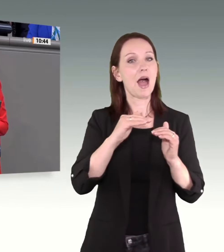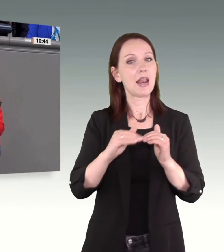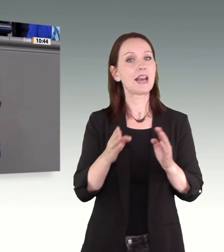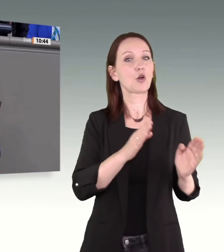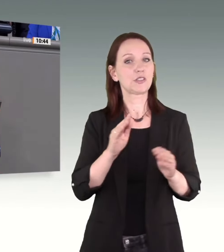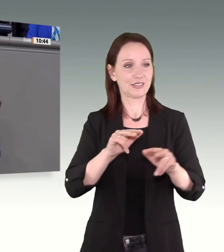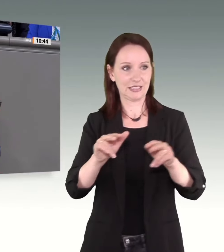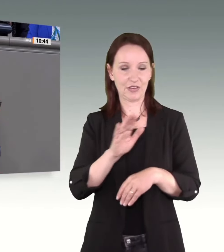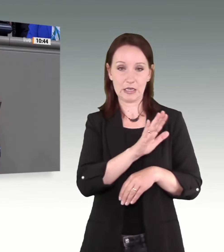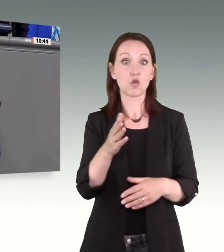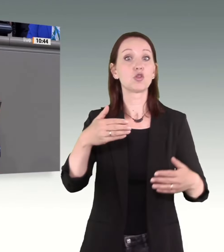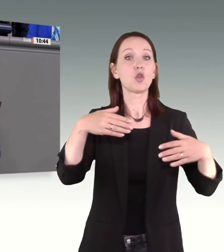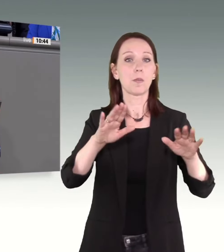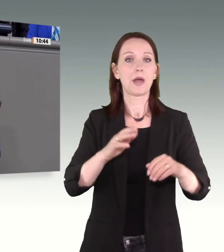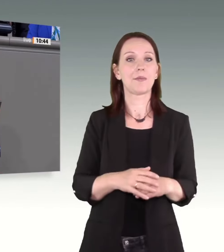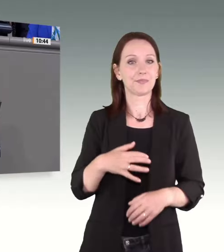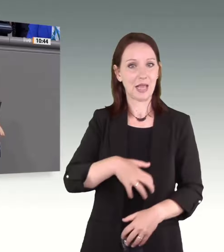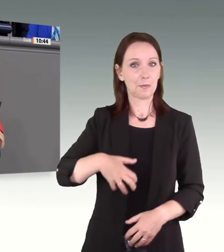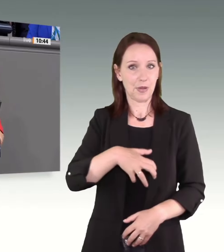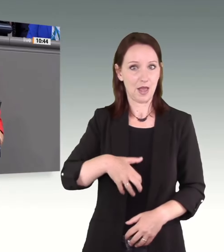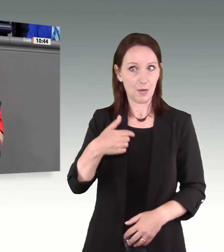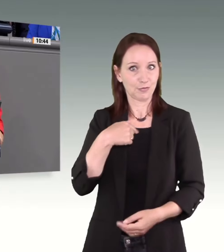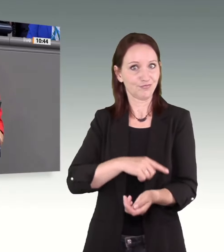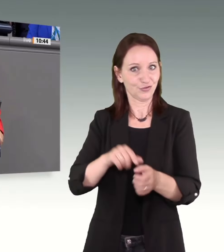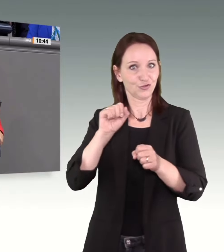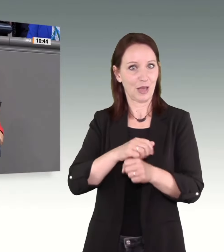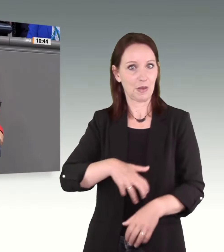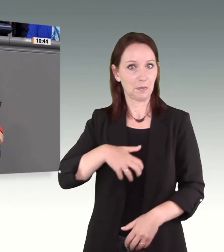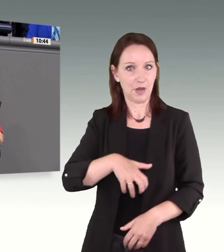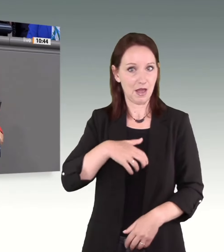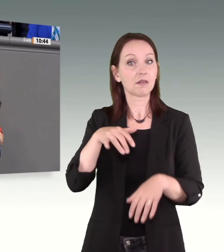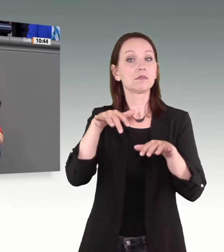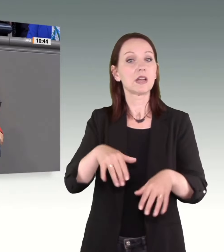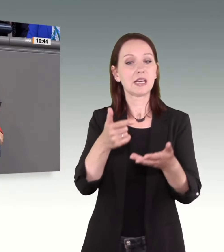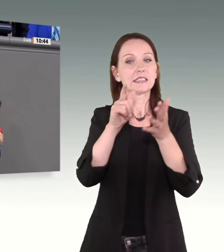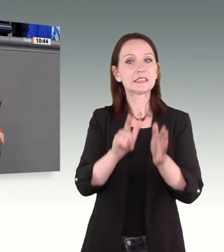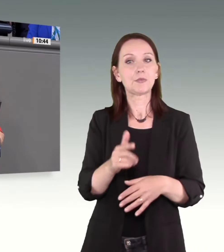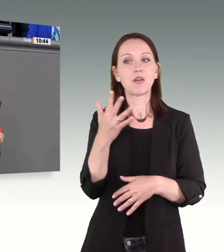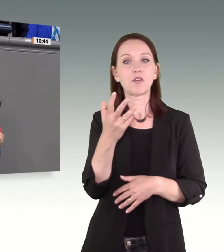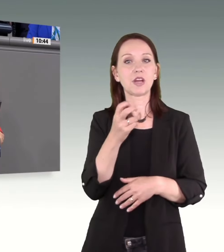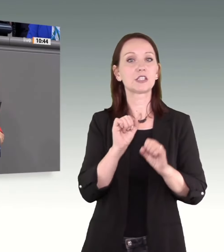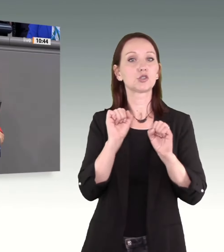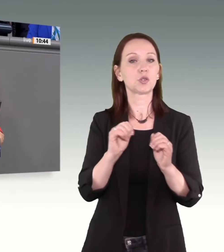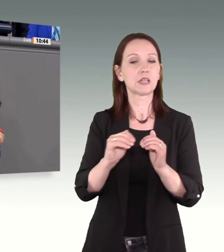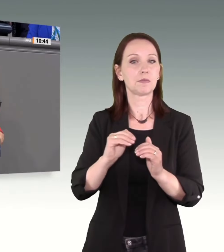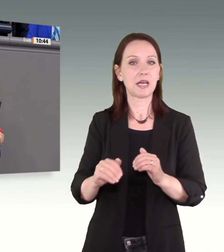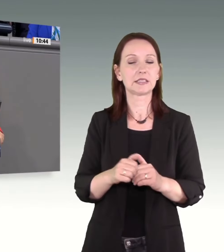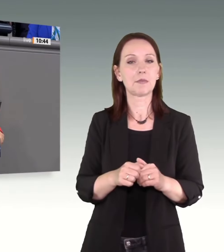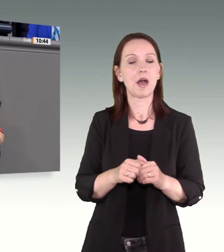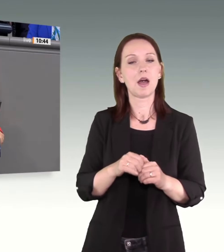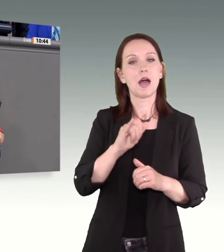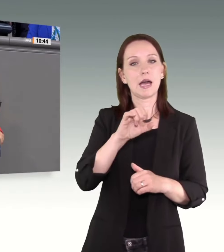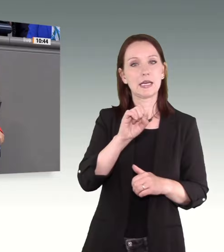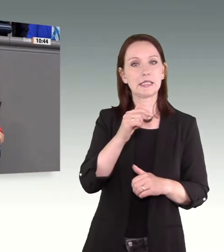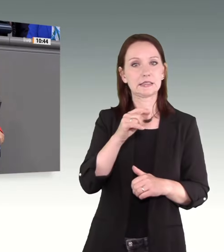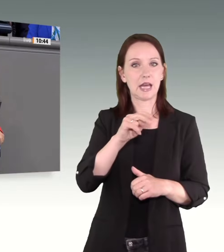einiges mehr. In Bayern, da wo ich herkomme, gibt es aktuell 735 Schutzplätze. Nach der Istanbul-Konvention bräuchten